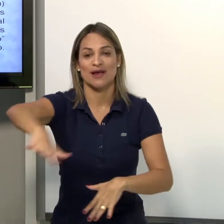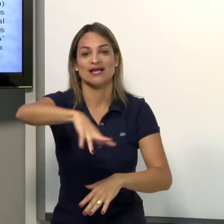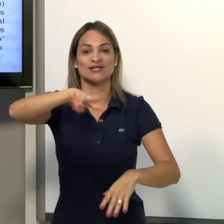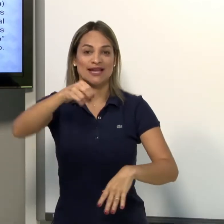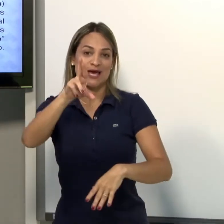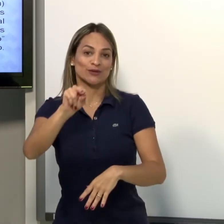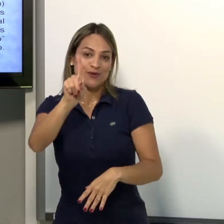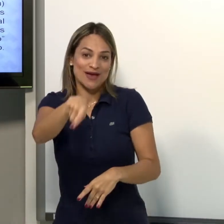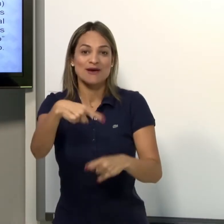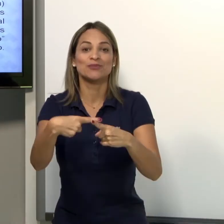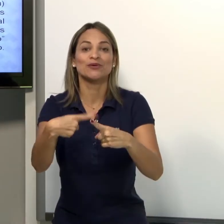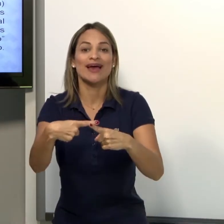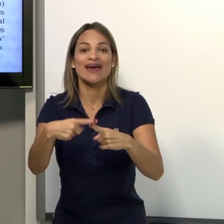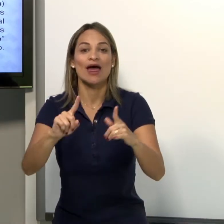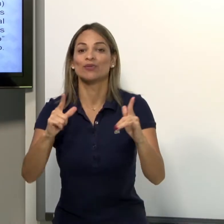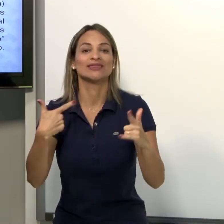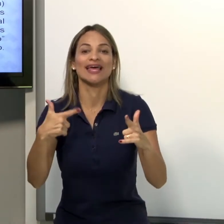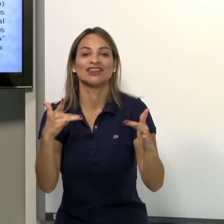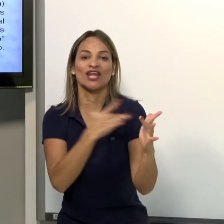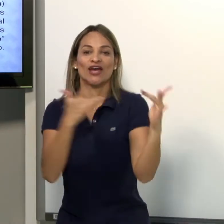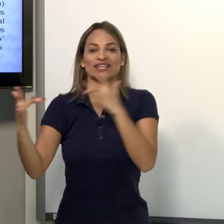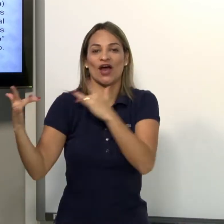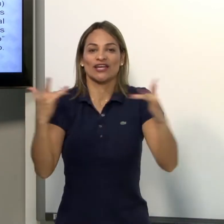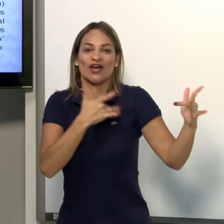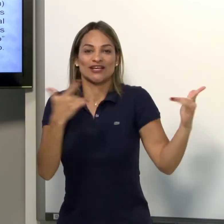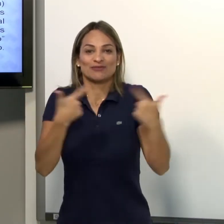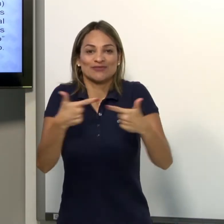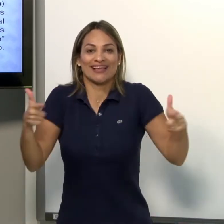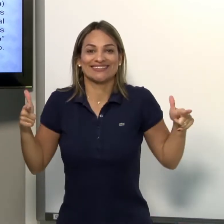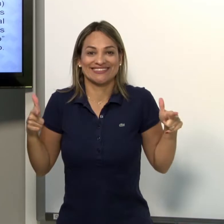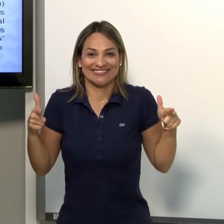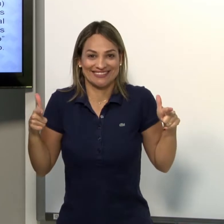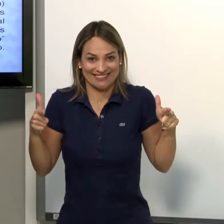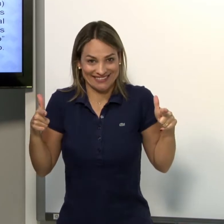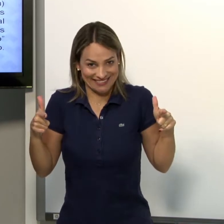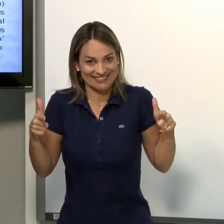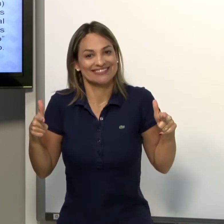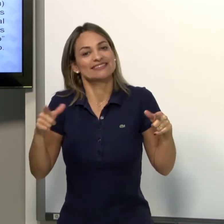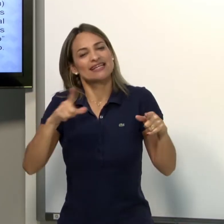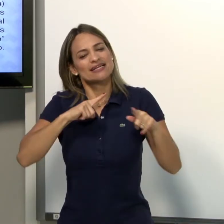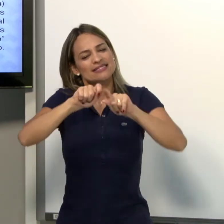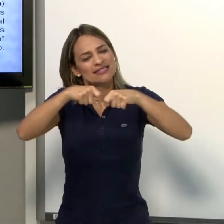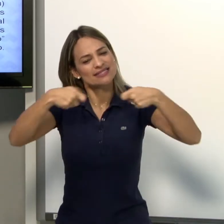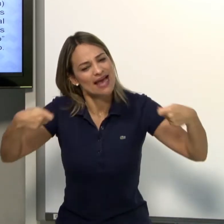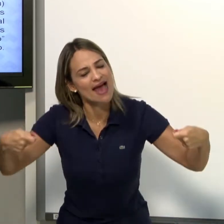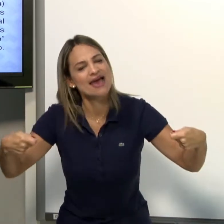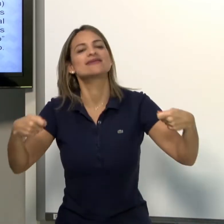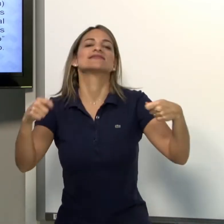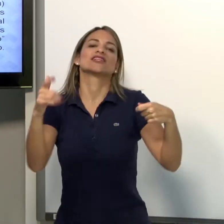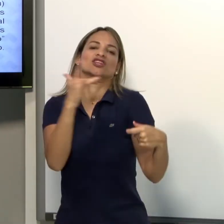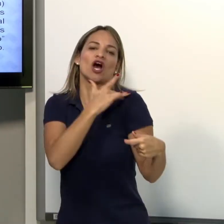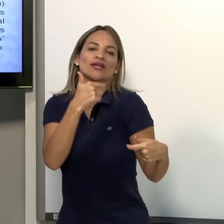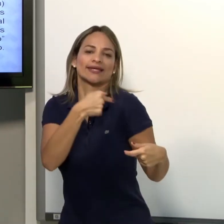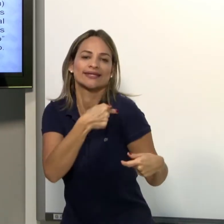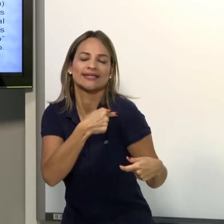são feitos no espaço neutro porque não tem toque em nenhuma parte do corpo. Então, tem sinais que tocam